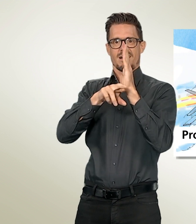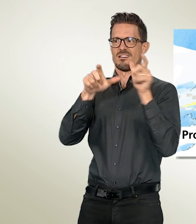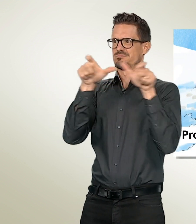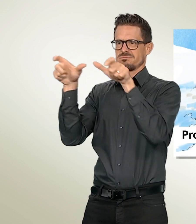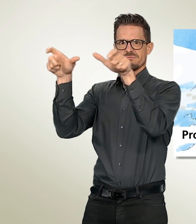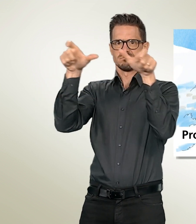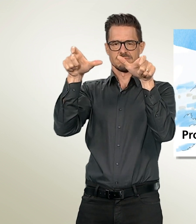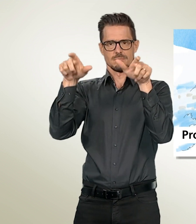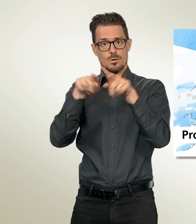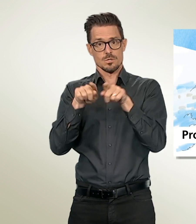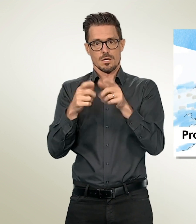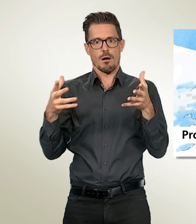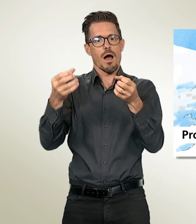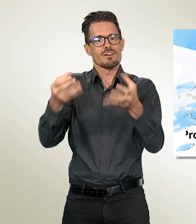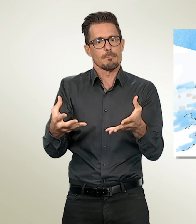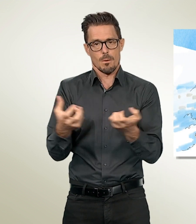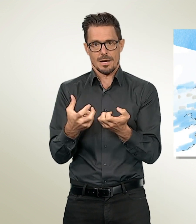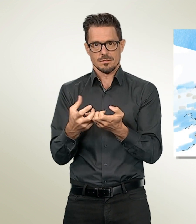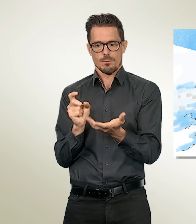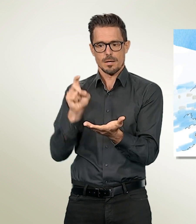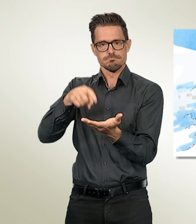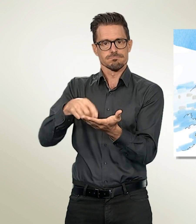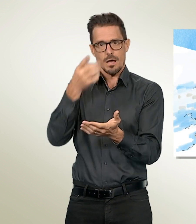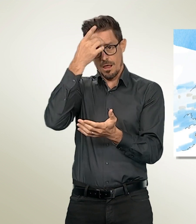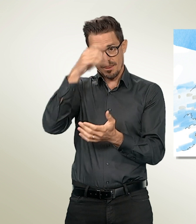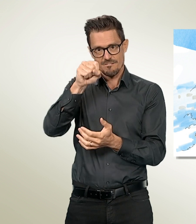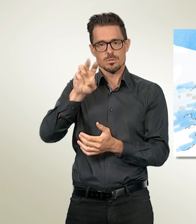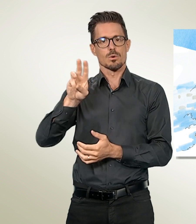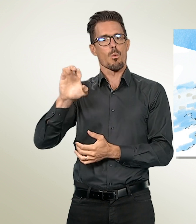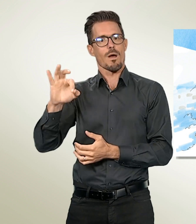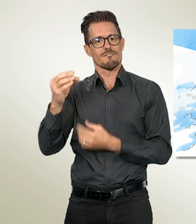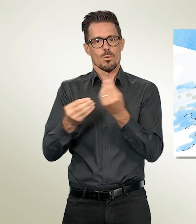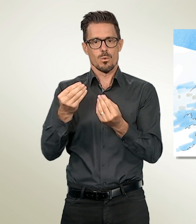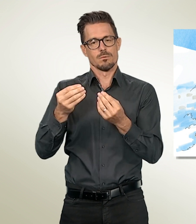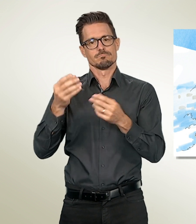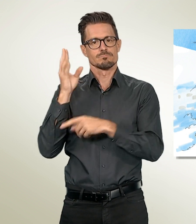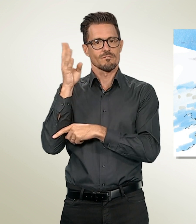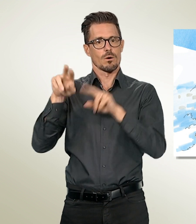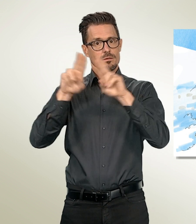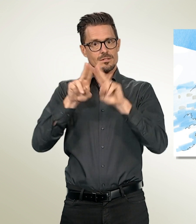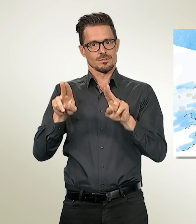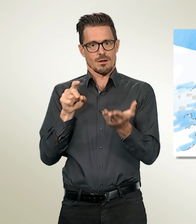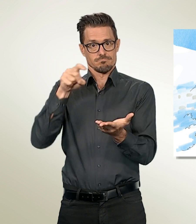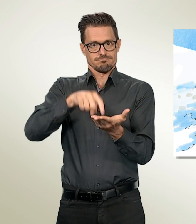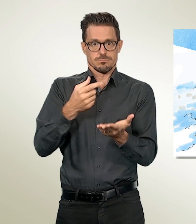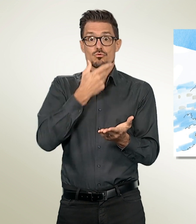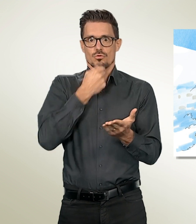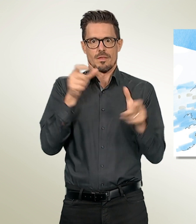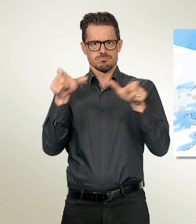telles que le UEFA Davos ou des conférences internationales à Genève. En cas de menaces terroristes, les avions sont là